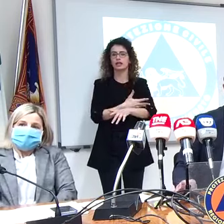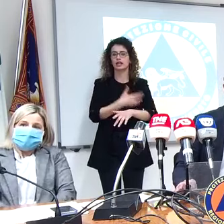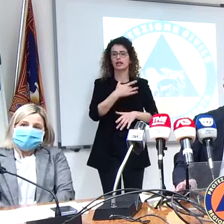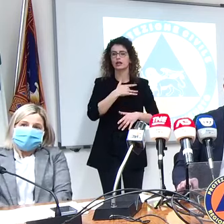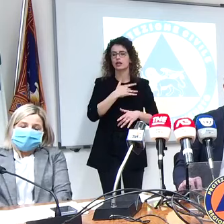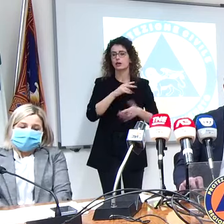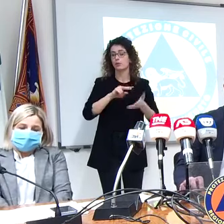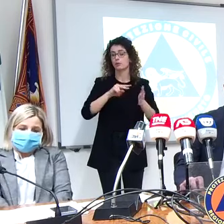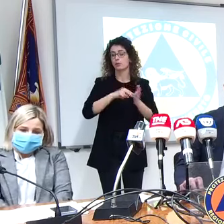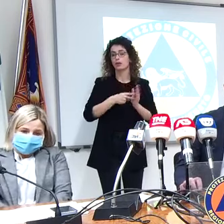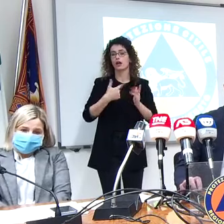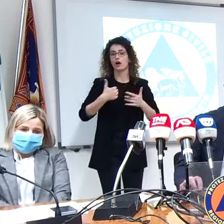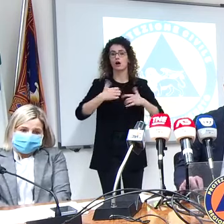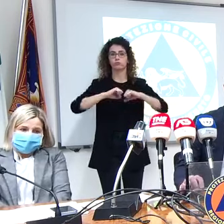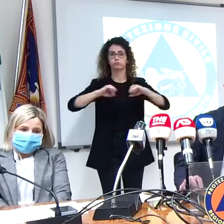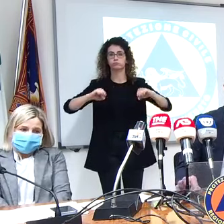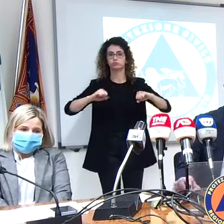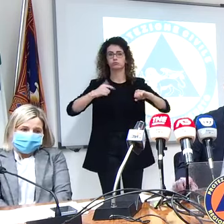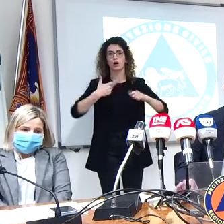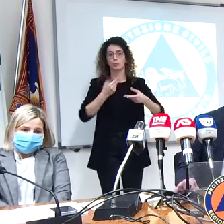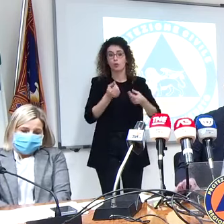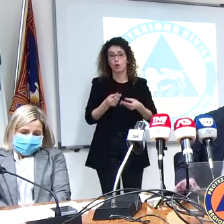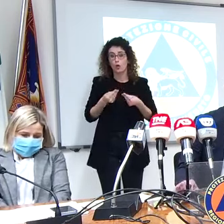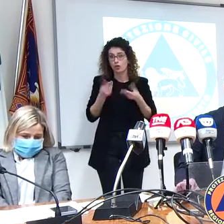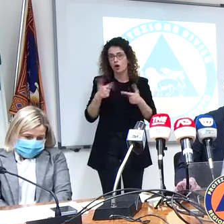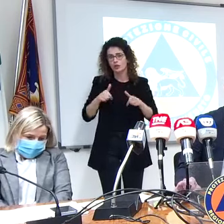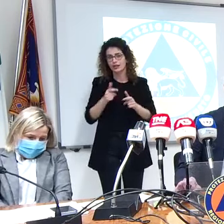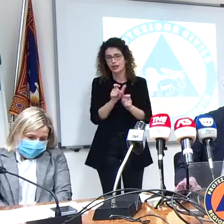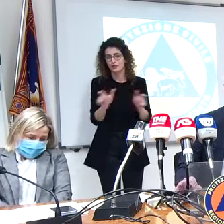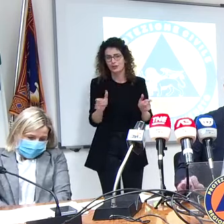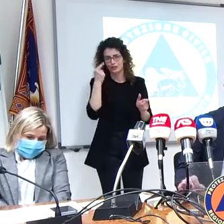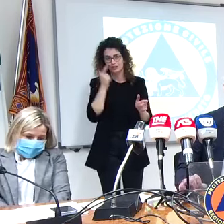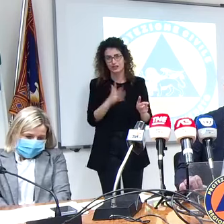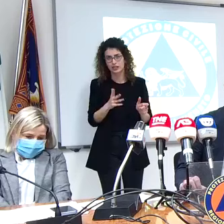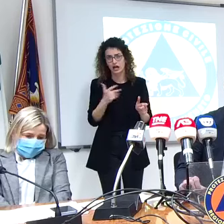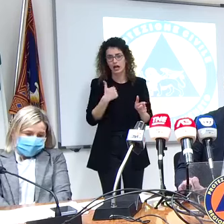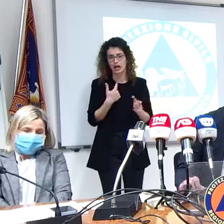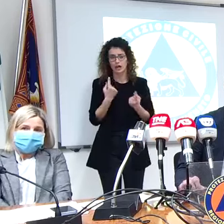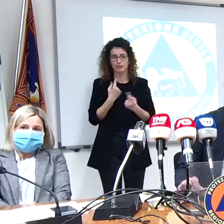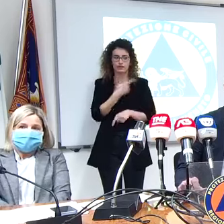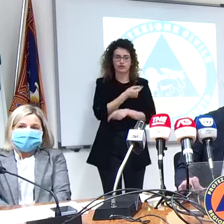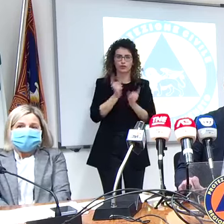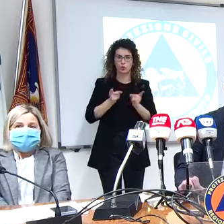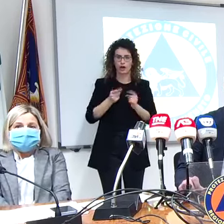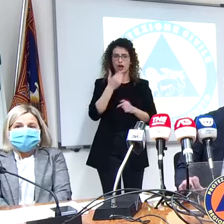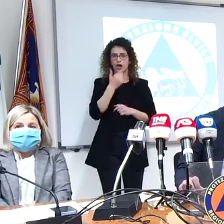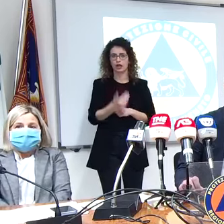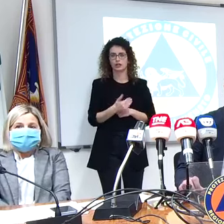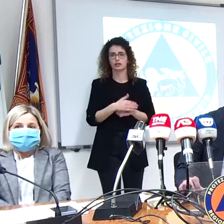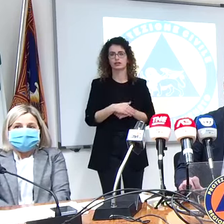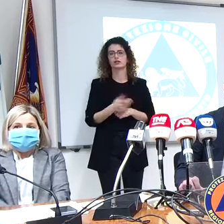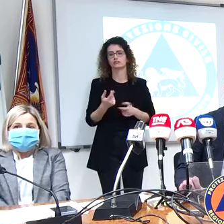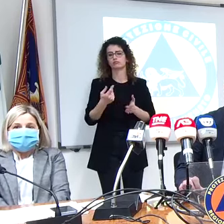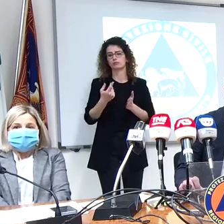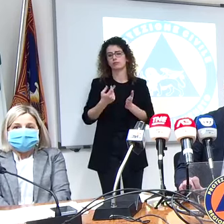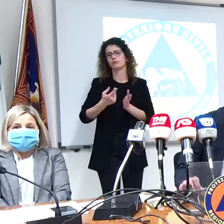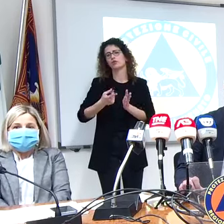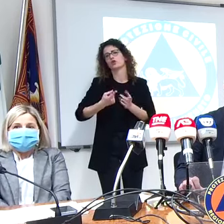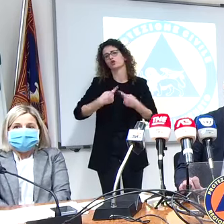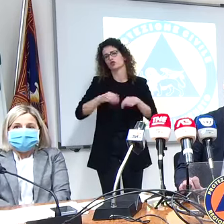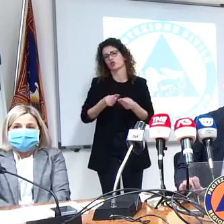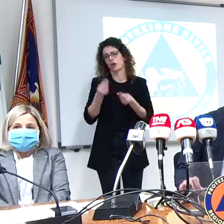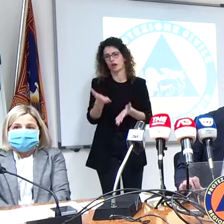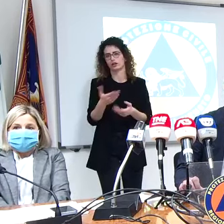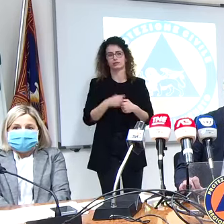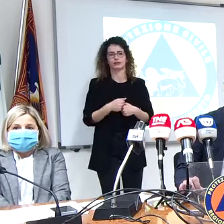girate, che così anche loro sanno, la gente sa se può aspettarsi una o l'altra, grazie. Vi giriamo la circolare. Molto gentile.